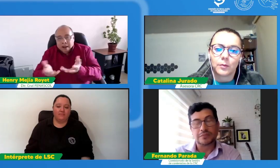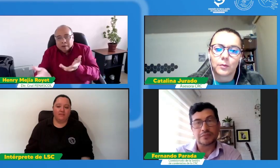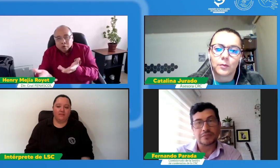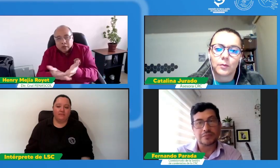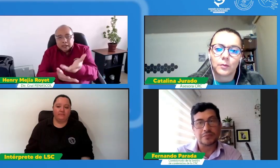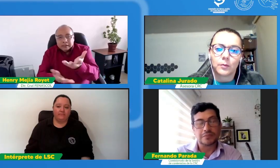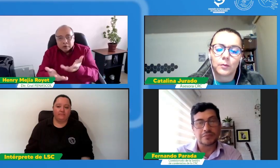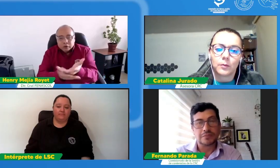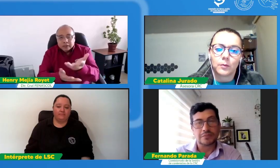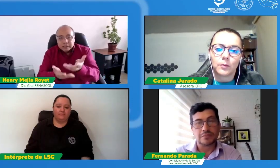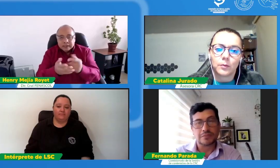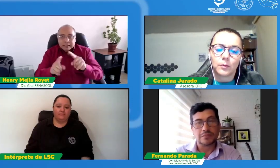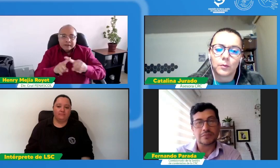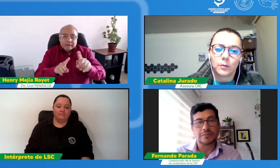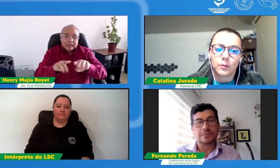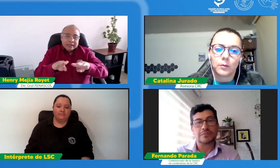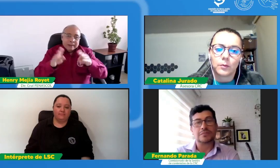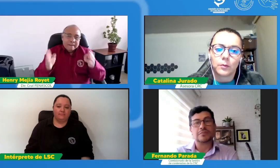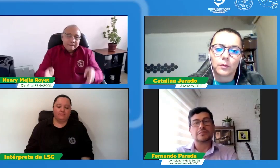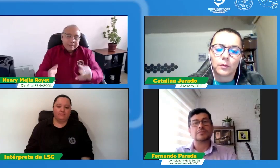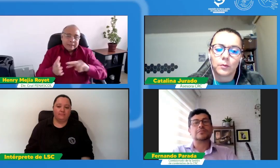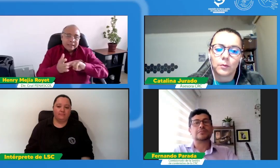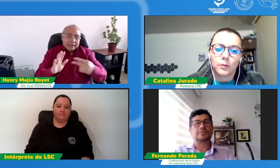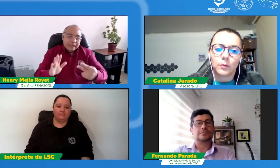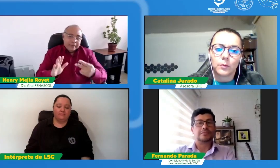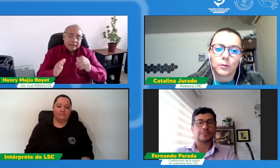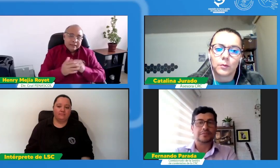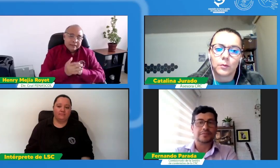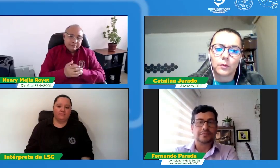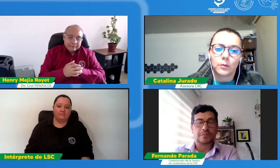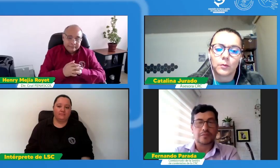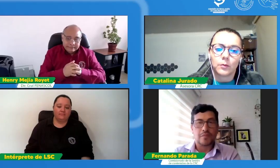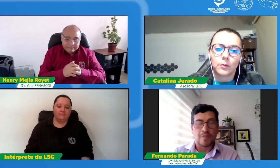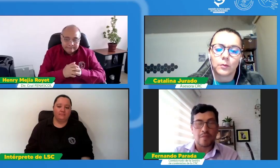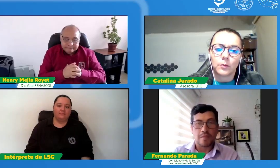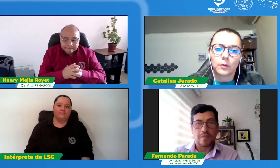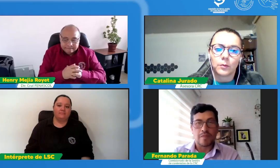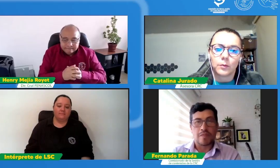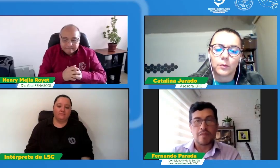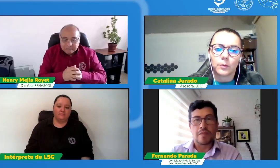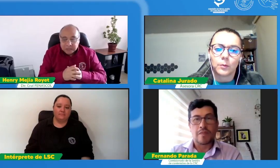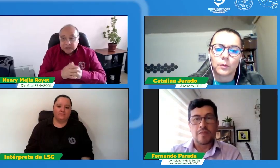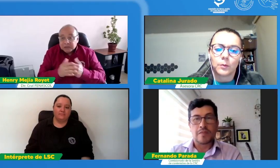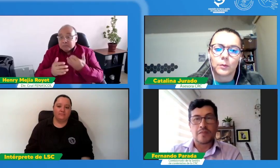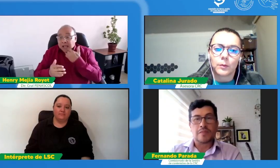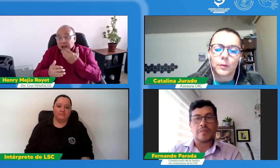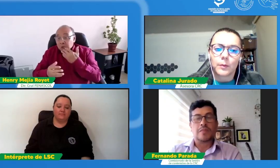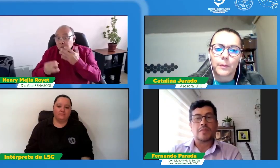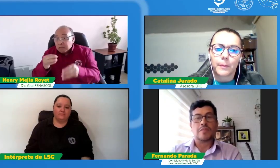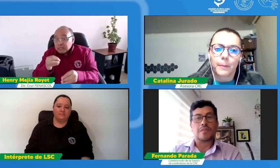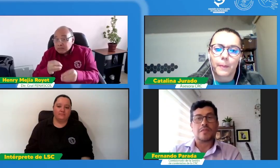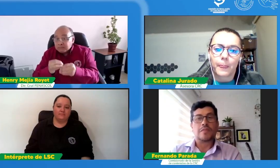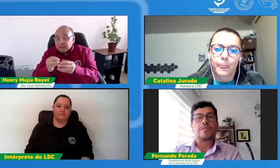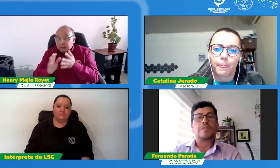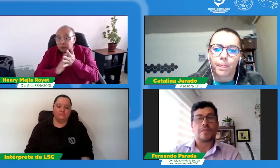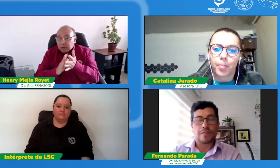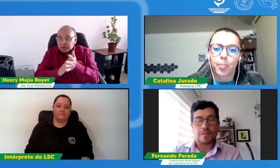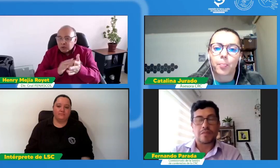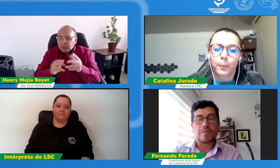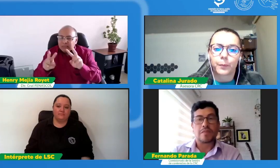aspectos porque finalmente la comunidad sorda ha hecho sus aportes en este estudio y ojalá se